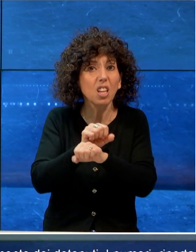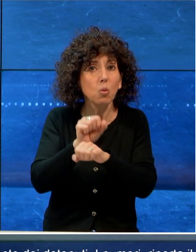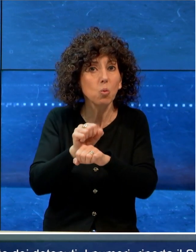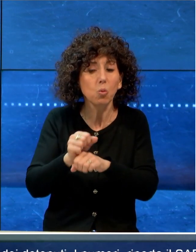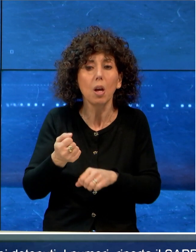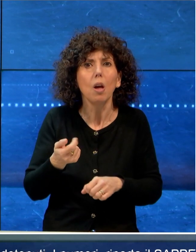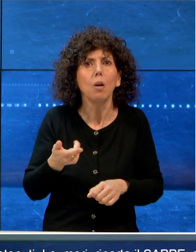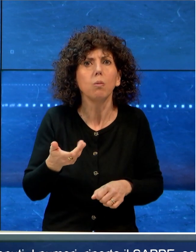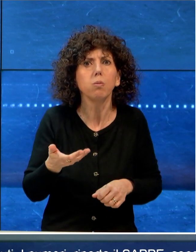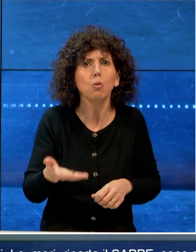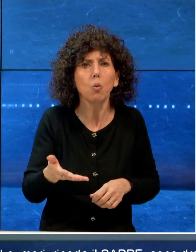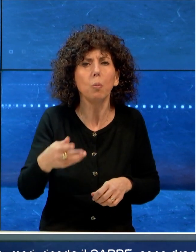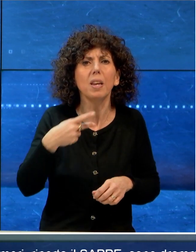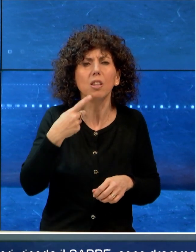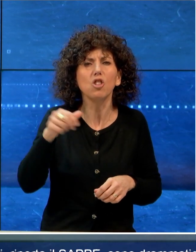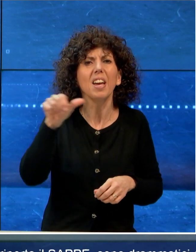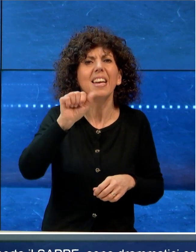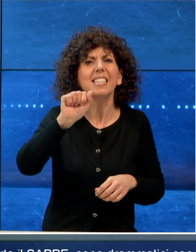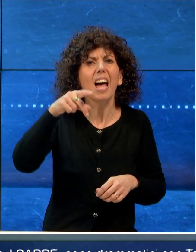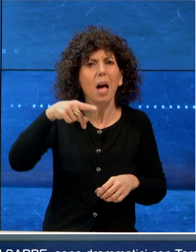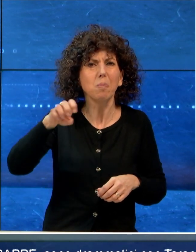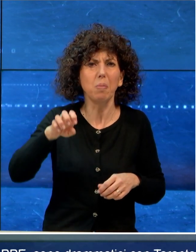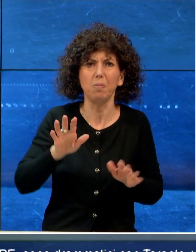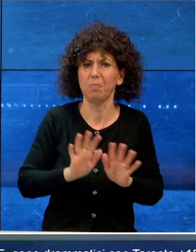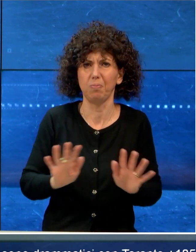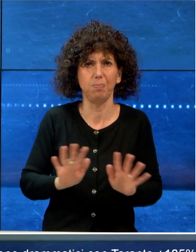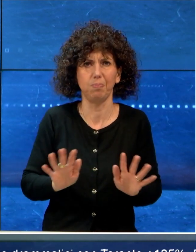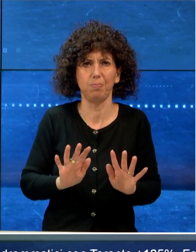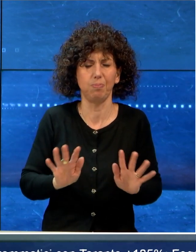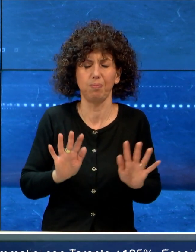riporta il Sappe, sono drammatici.